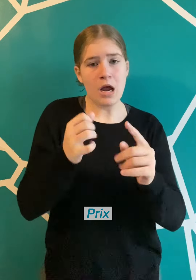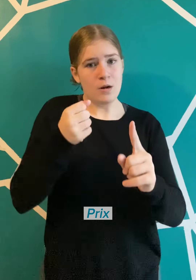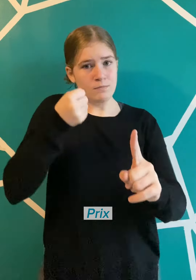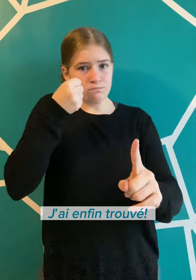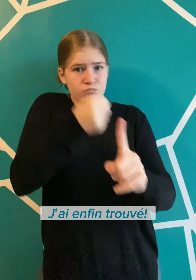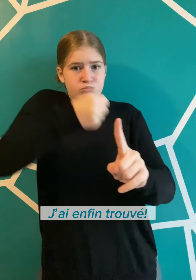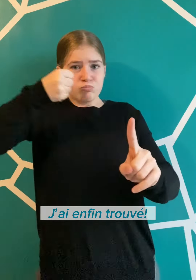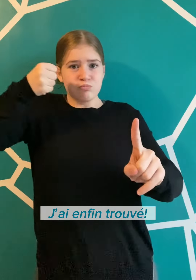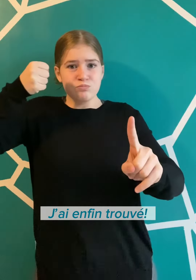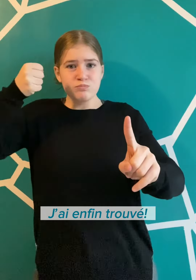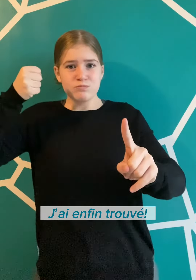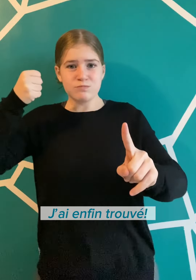trouvé!